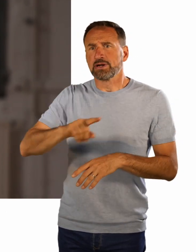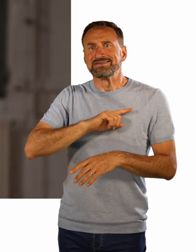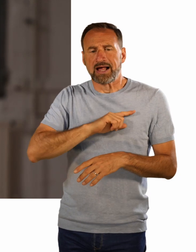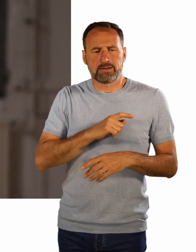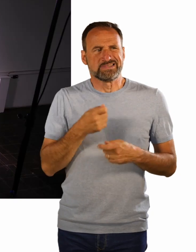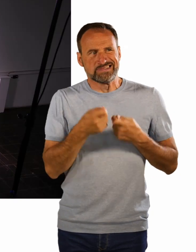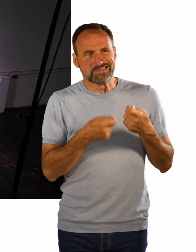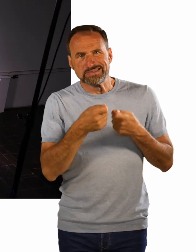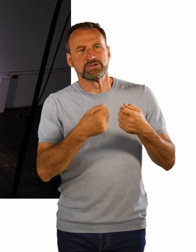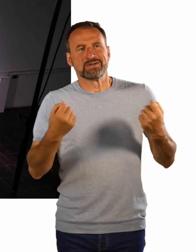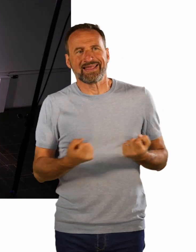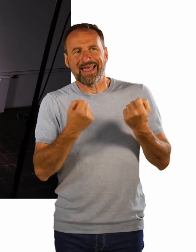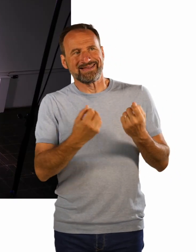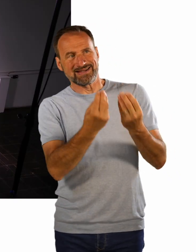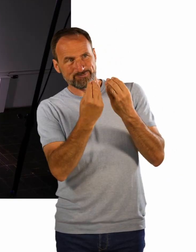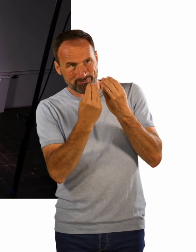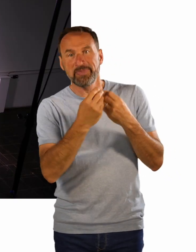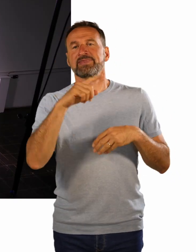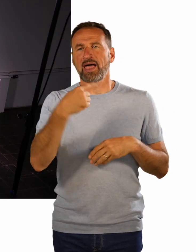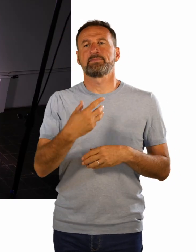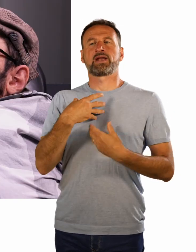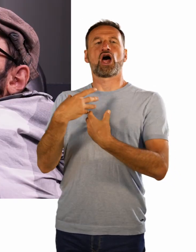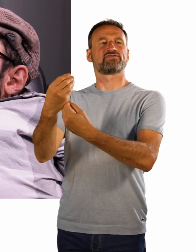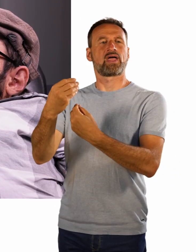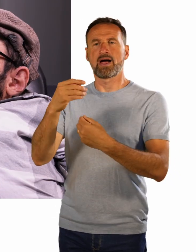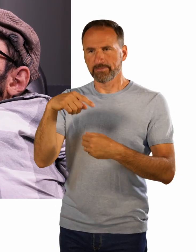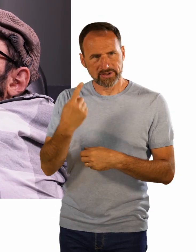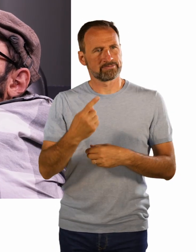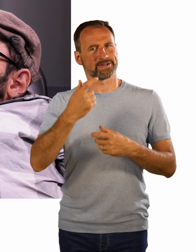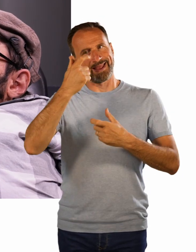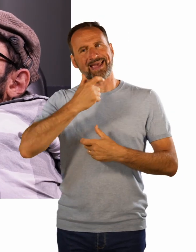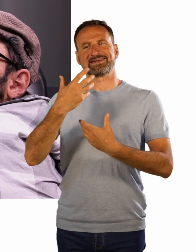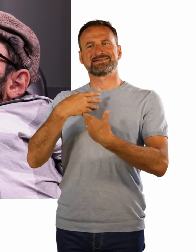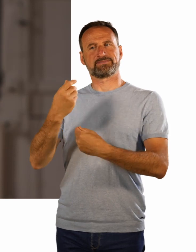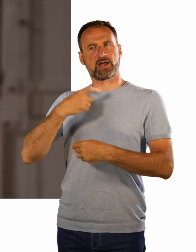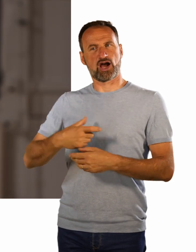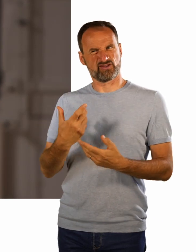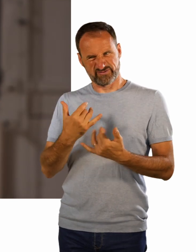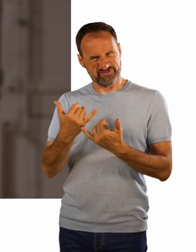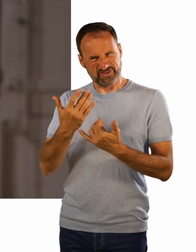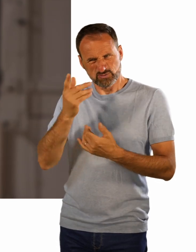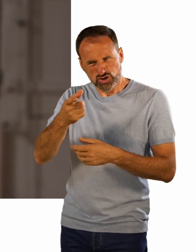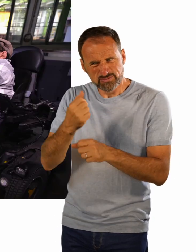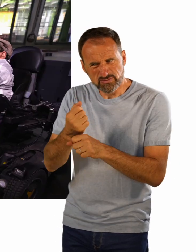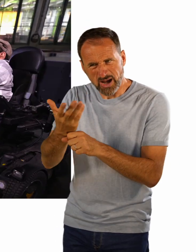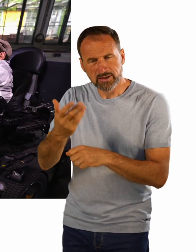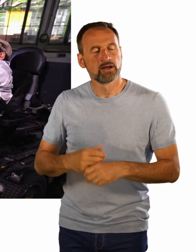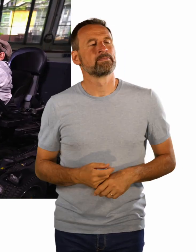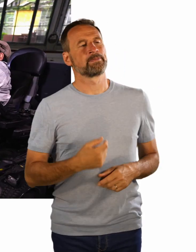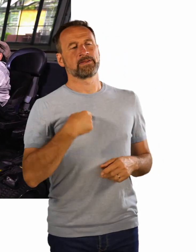bekommen, um überhaupt aufgenommen und ernst genommen zu werden. Was musst du alles tun? Man muss Noten lesen können, man muss Töne raushören